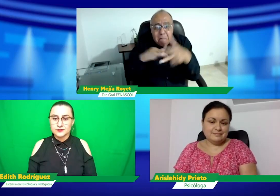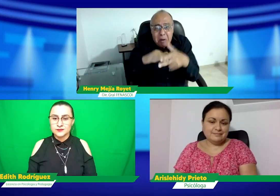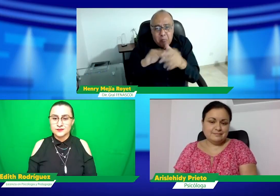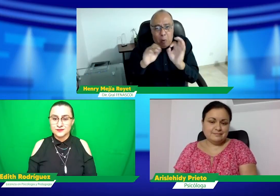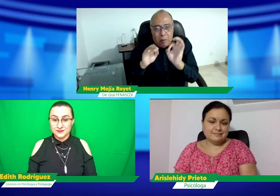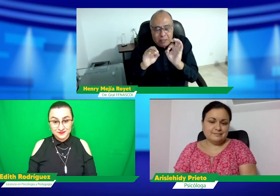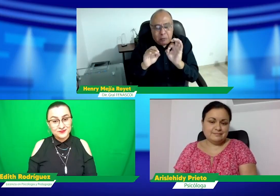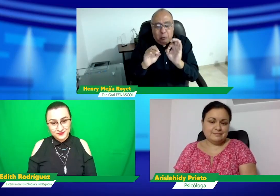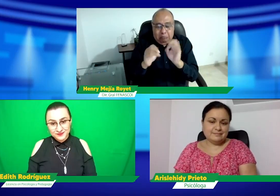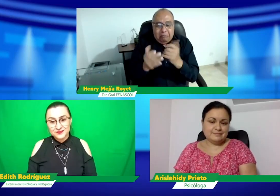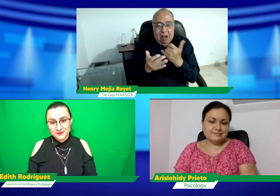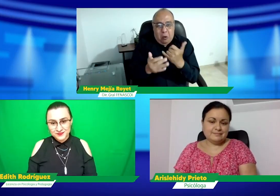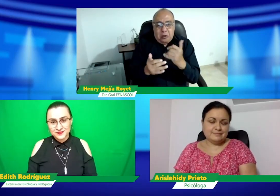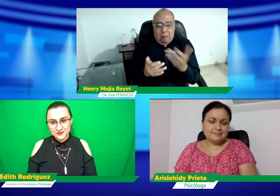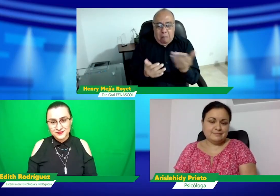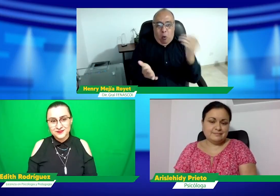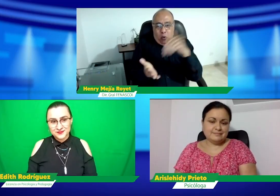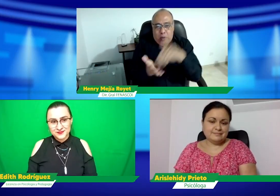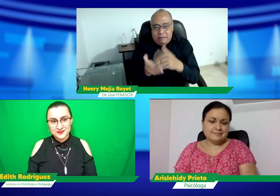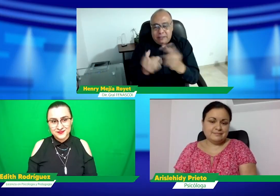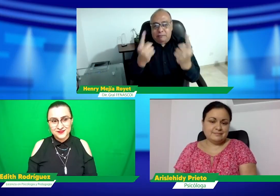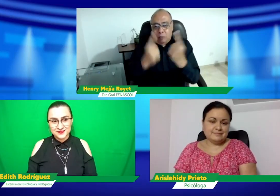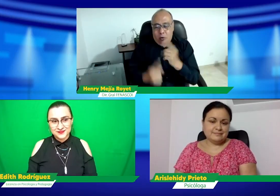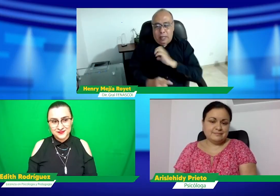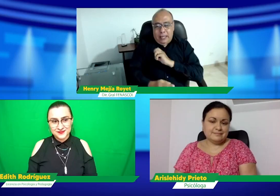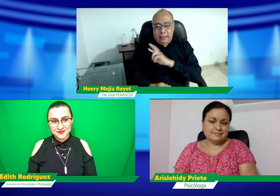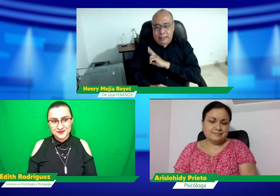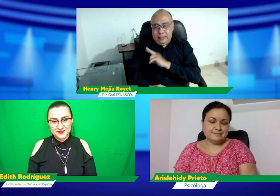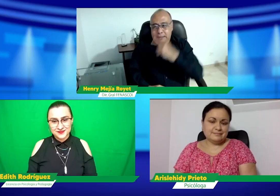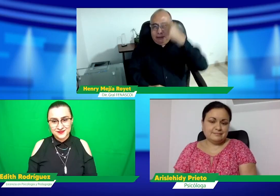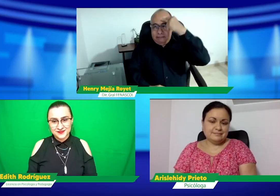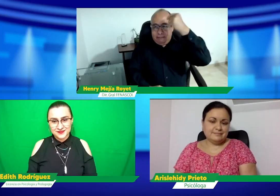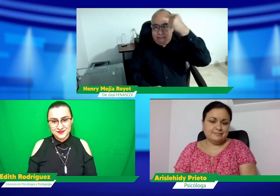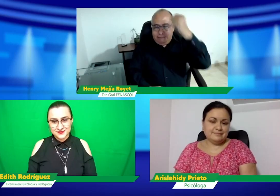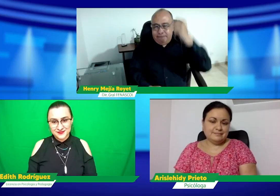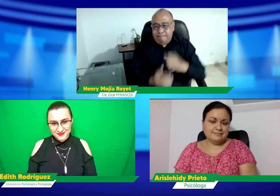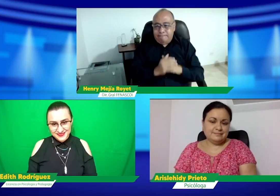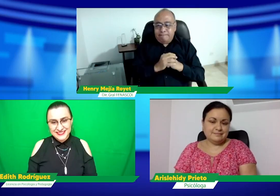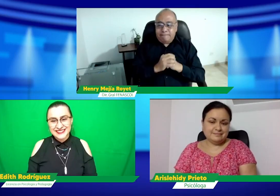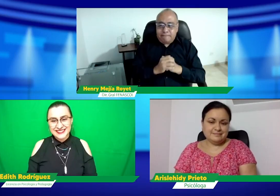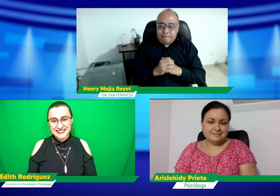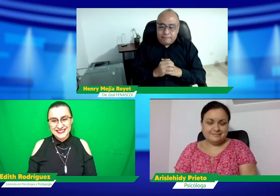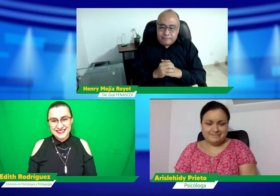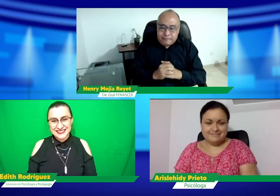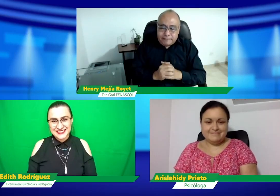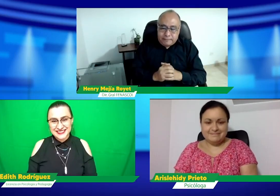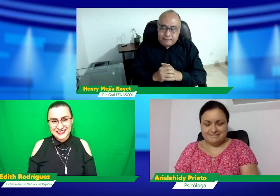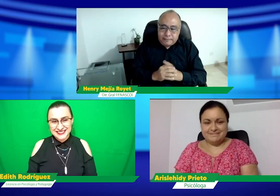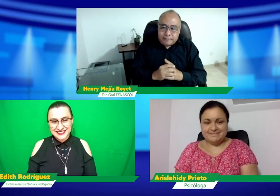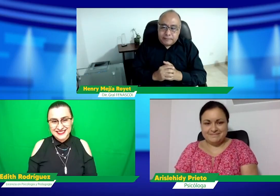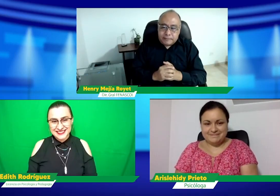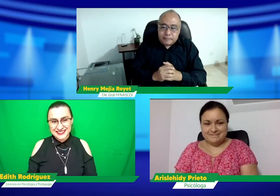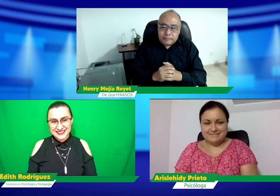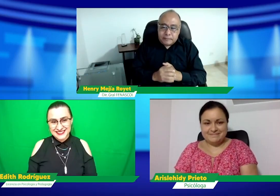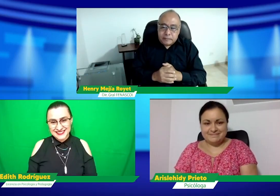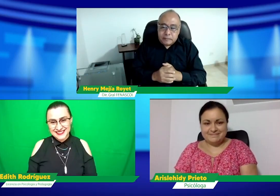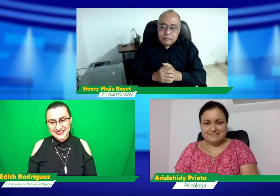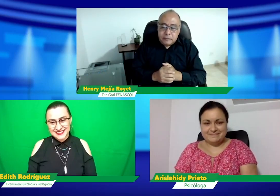especializados. Vamos a hacer una pequeña pausa en este momento, continuamos con el noticiero, y después volvemos con Edith y Aris Leidy.